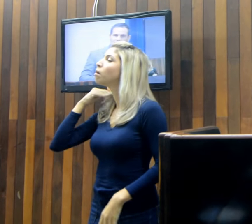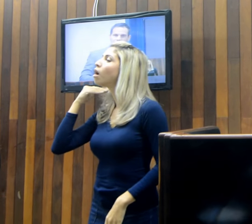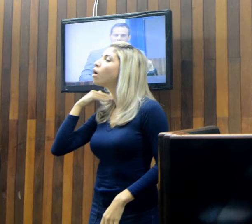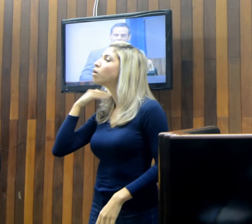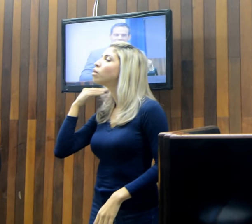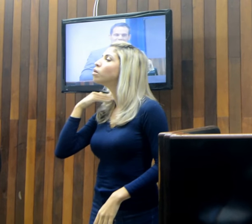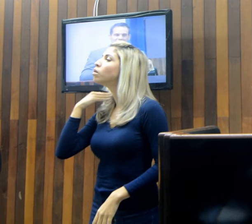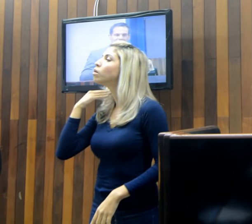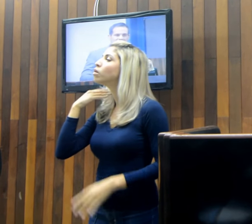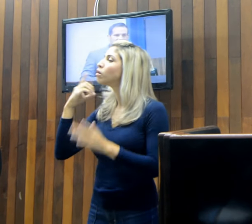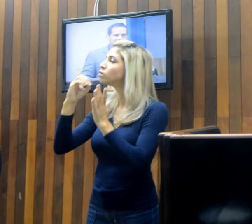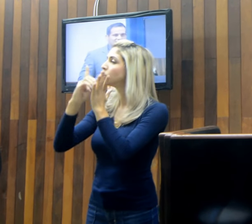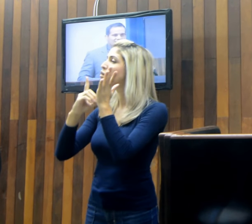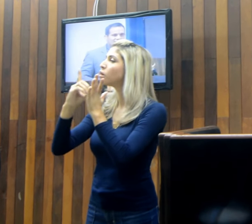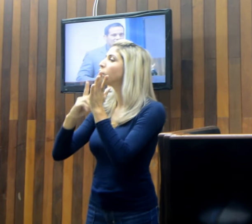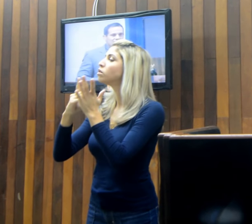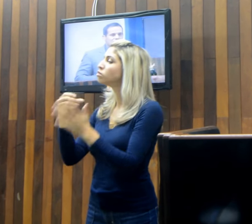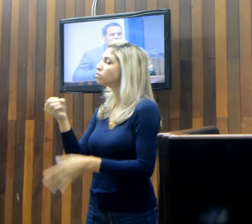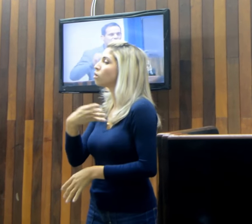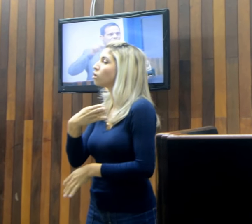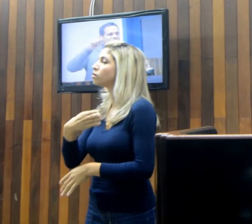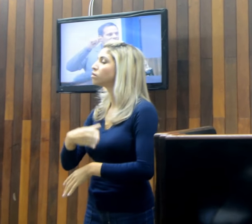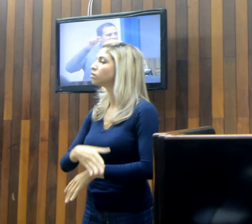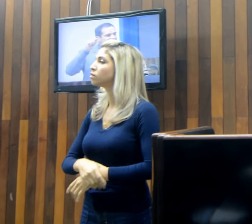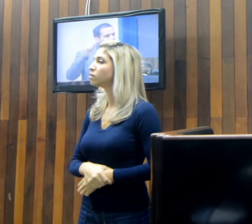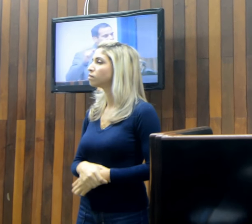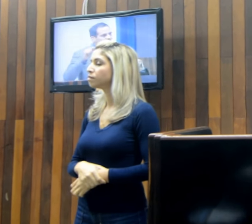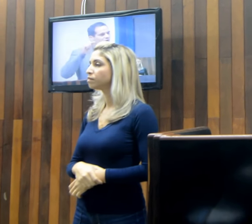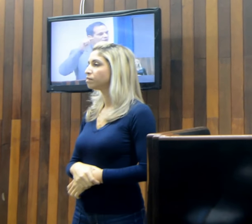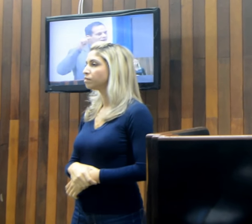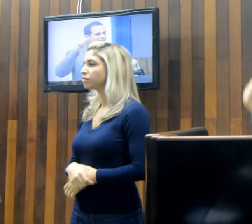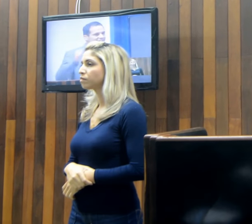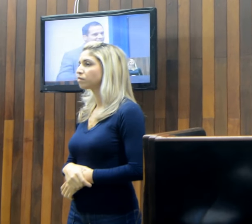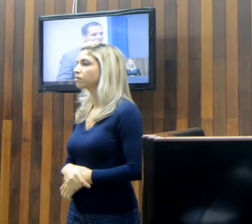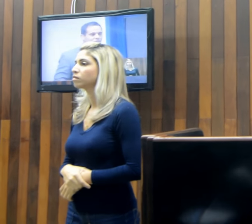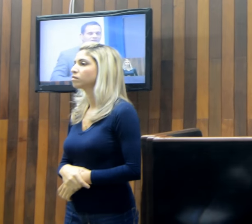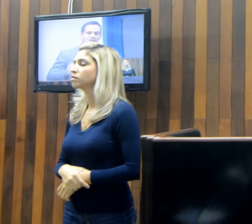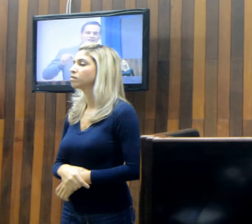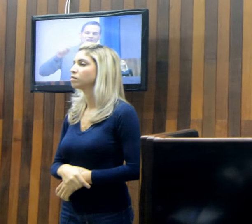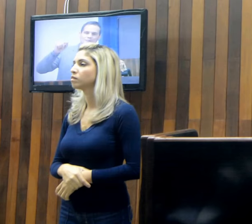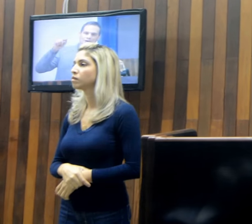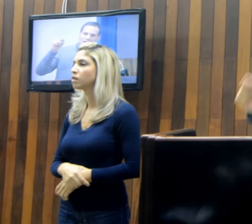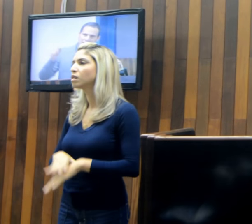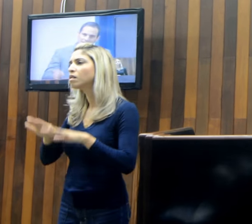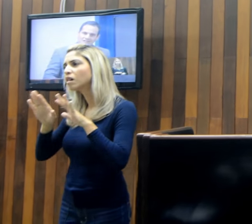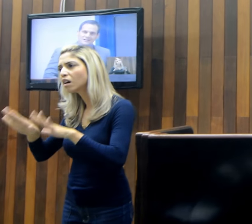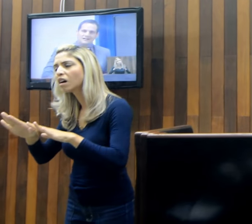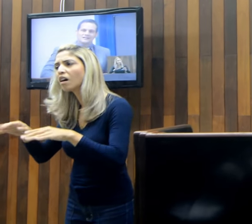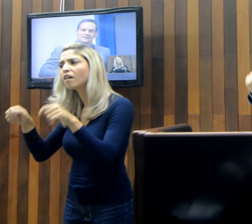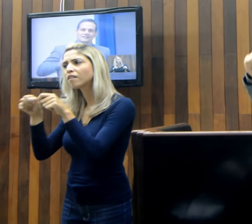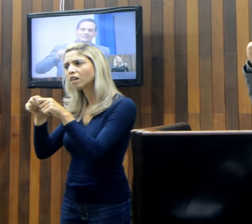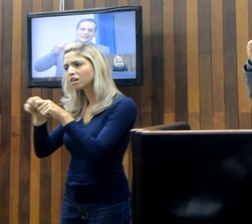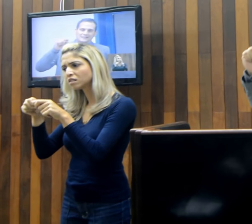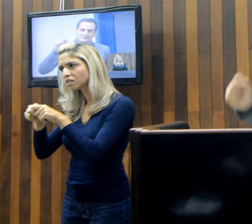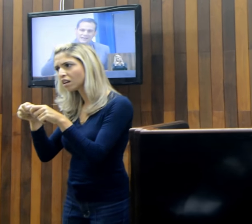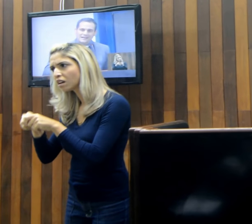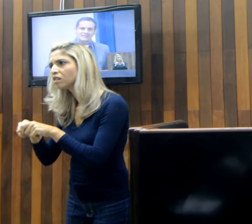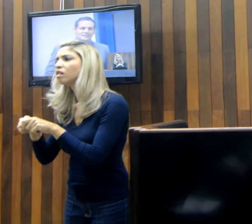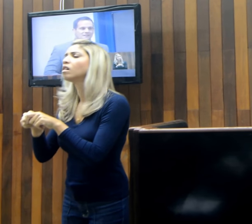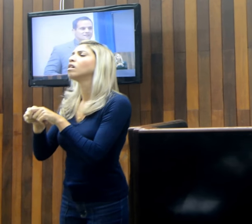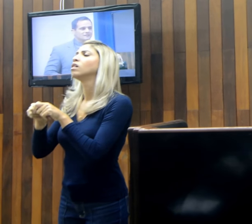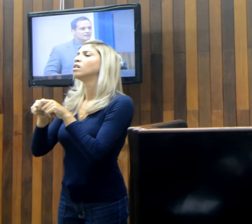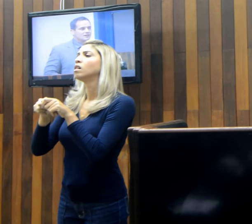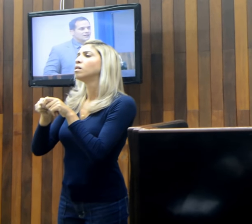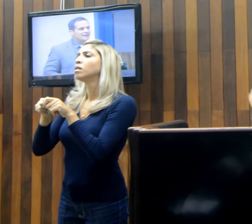Ainda dizem que estão fazendo uma eleição democrática, sem ataque.